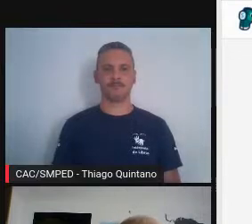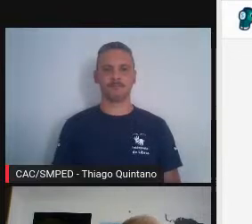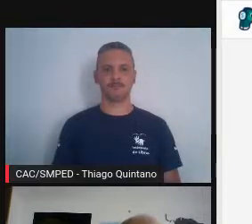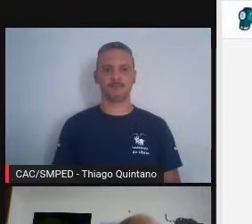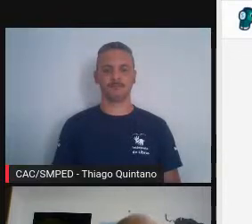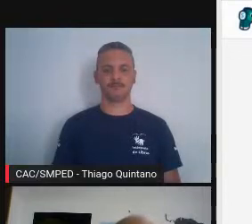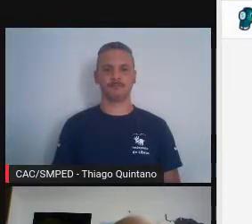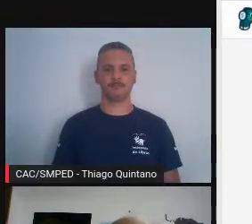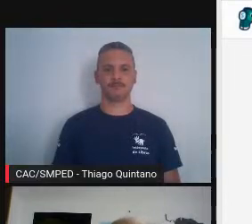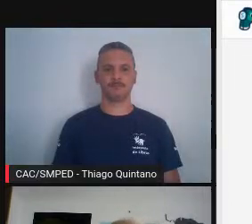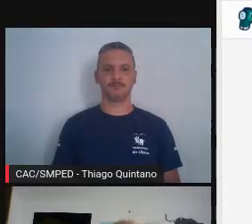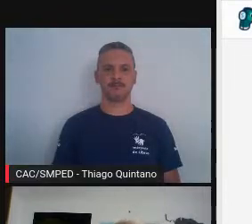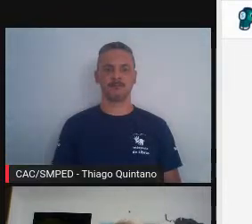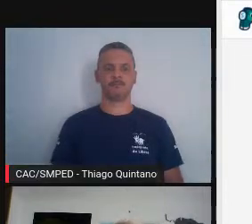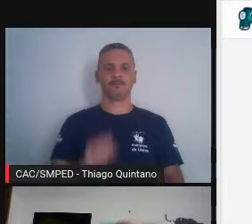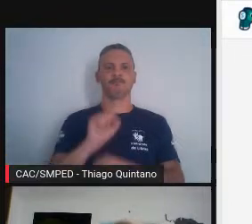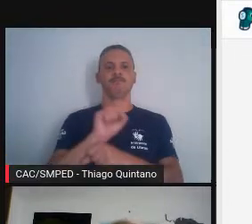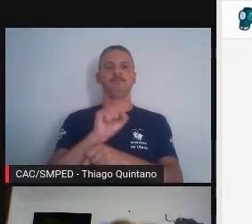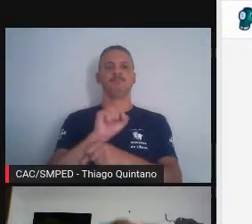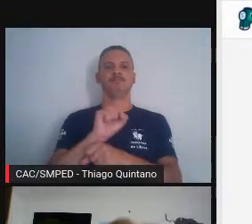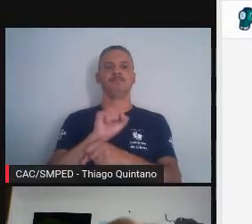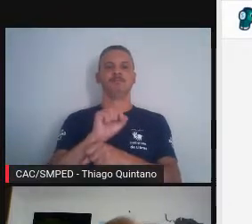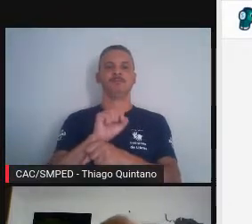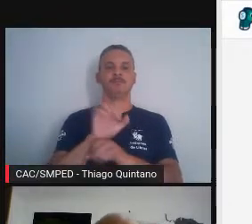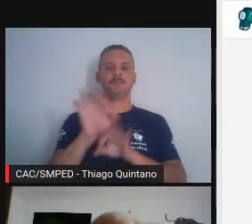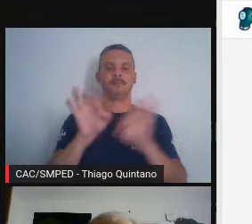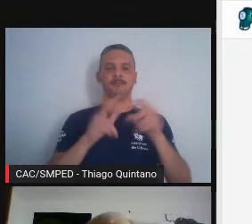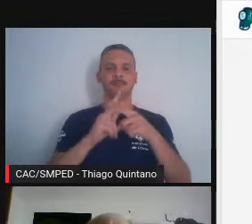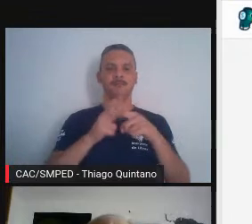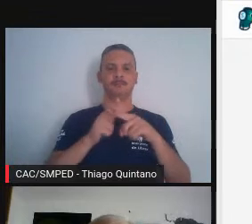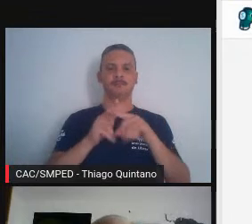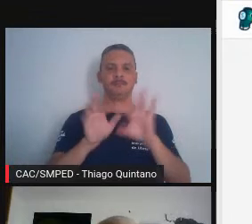Deixa eu fazer uma coisa aqui para eu descer.